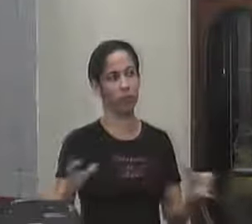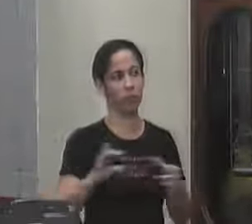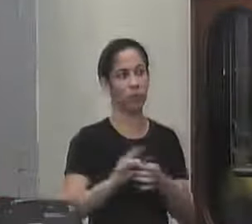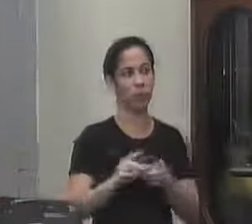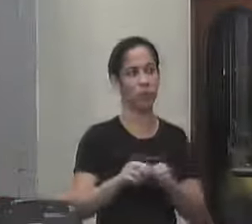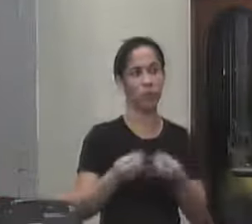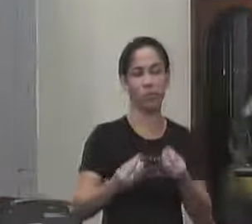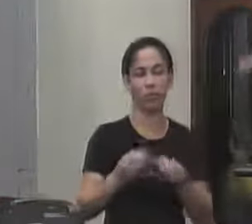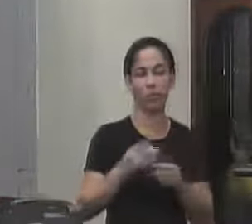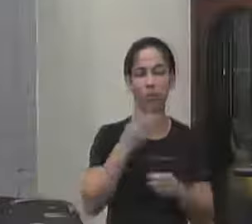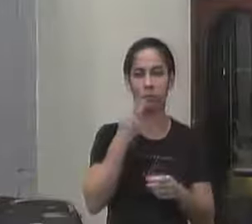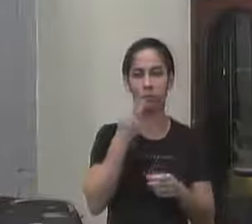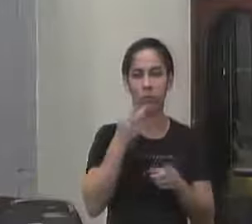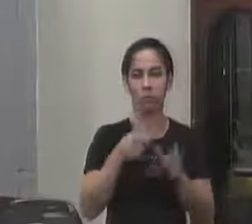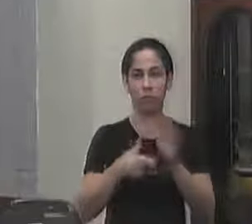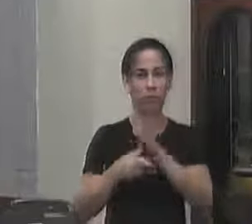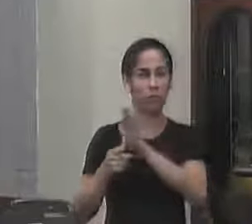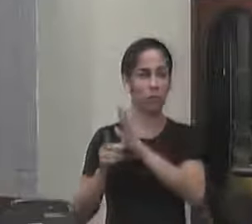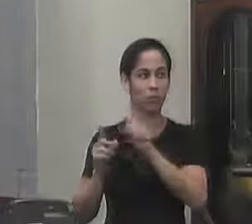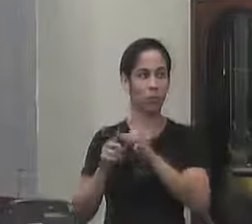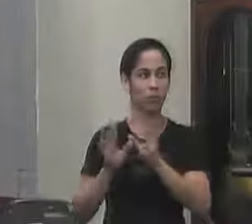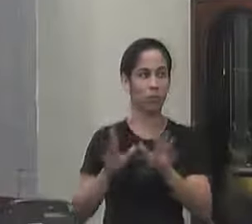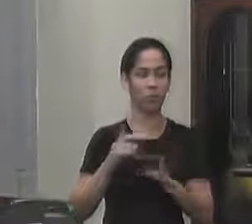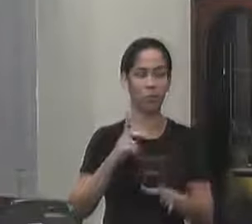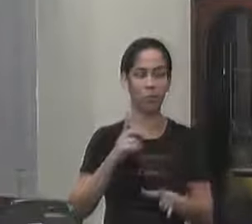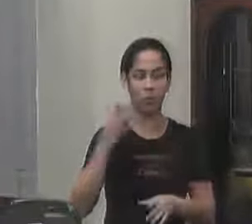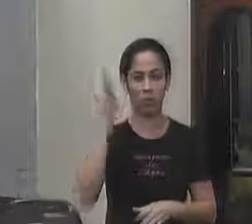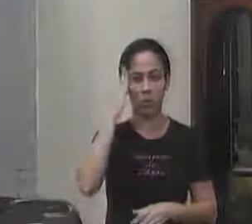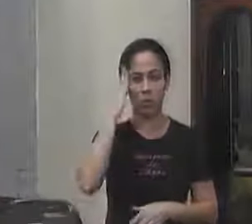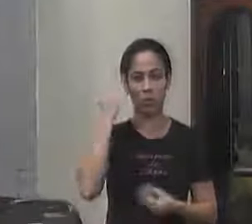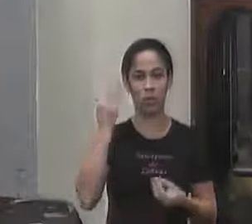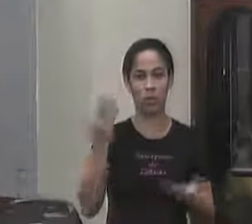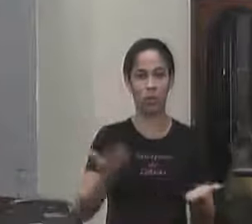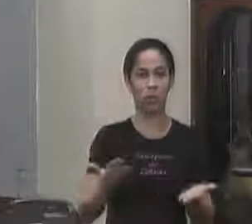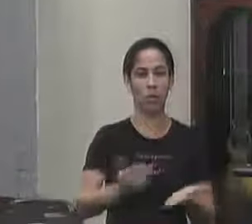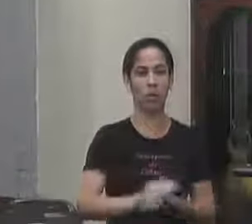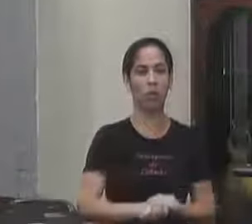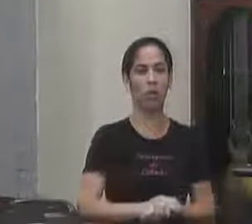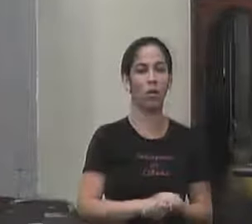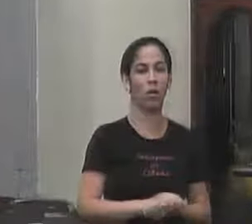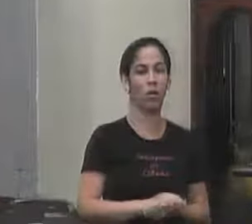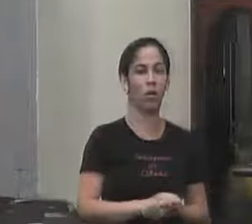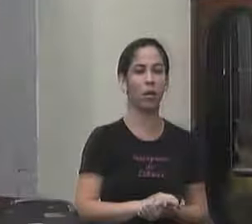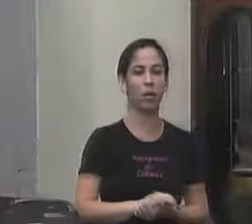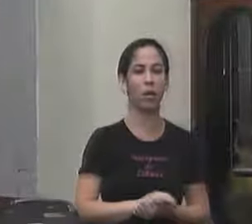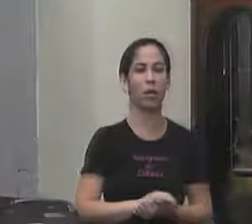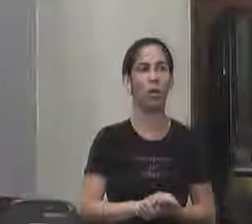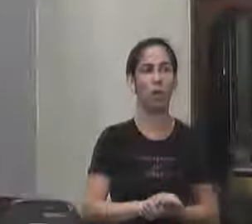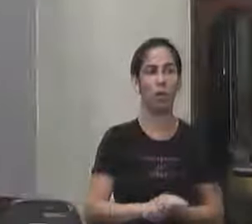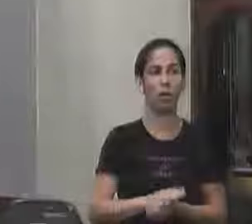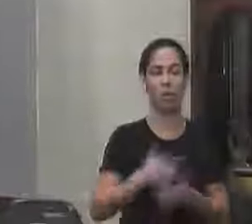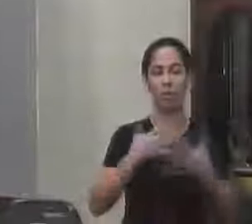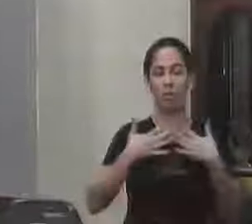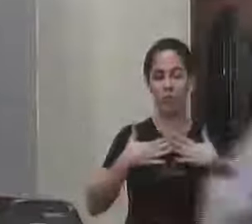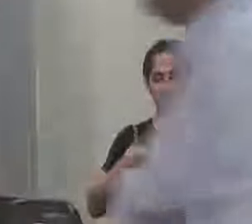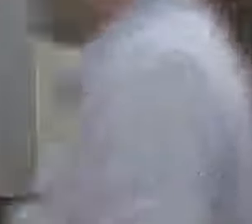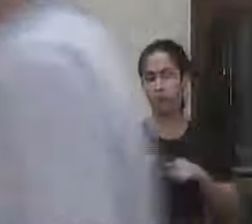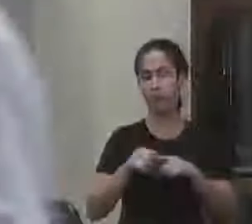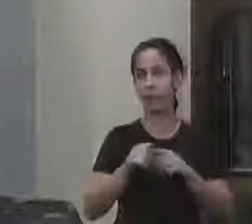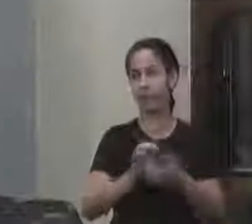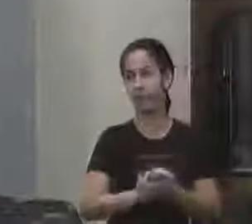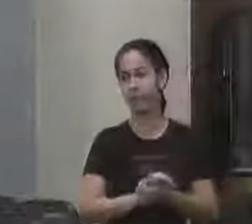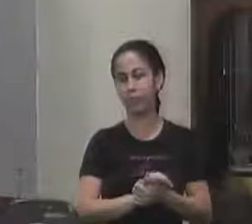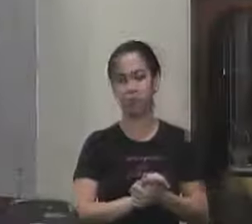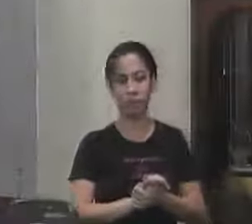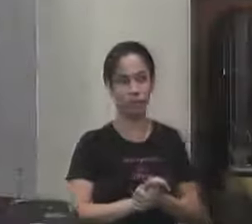dado mas em cima do dado geral a gente já tinha mas eu agora estou mais é um pouco mais tranquila né porque